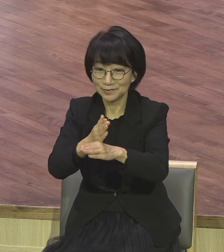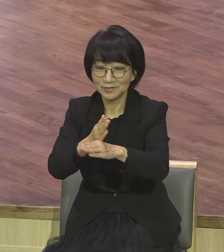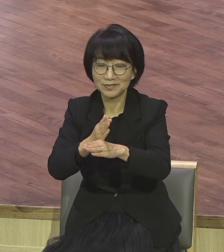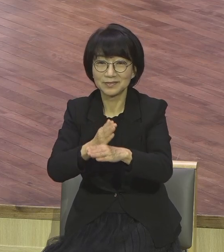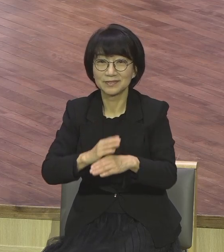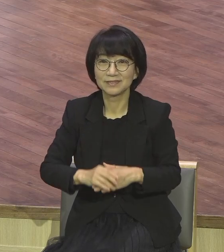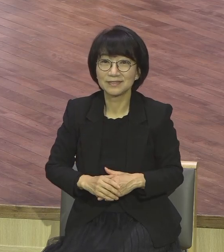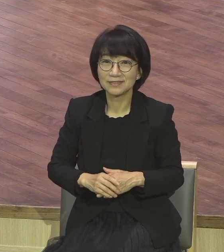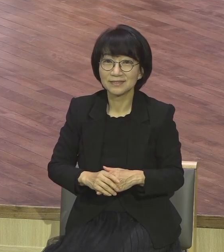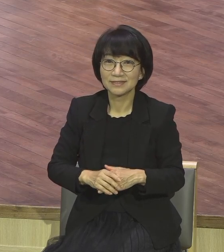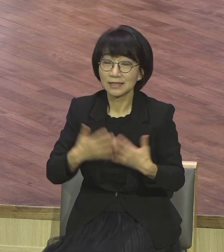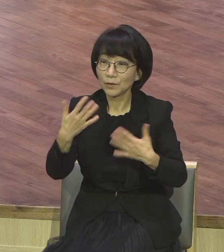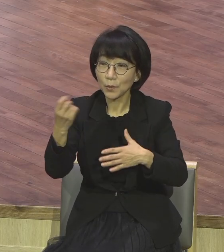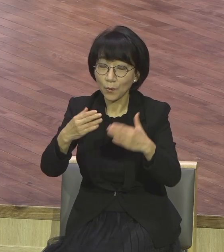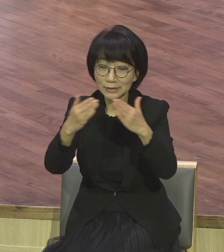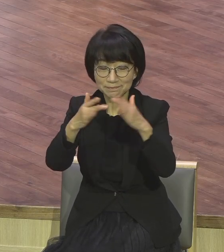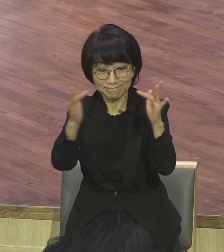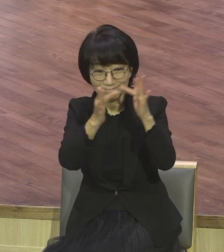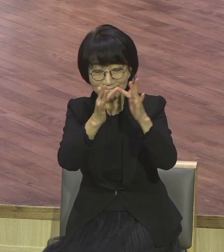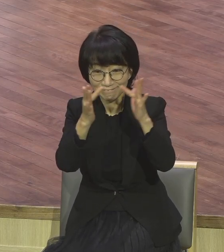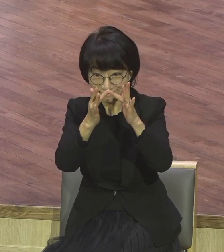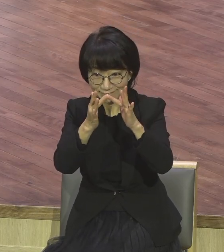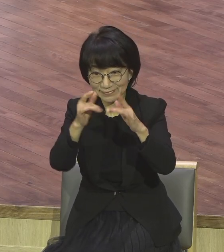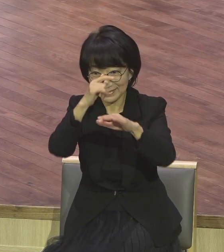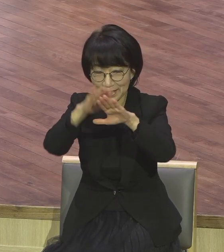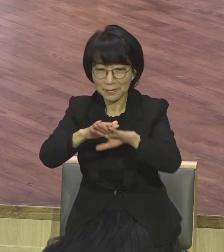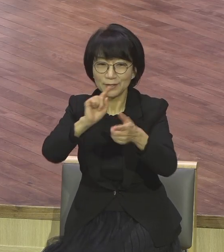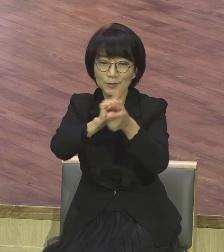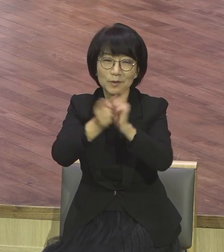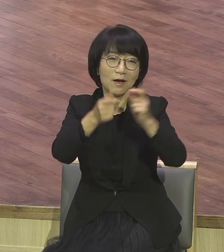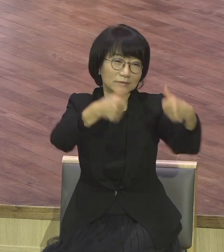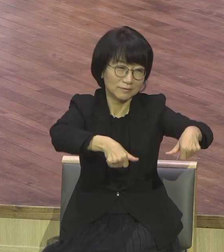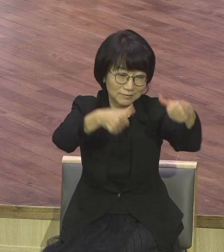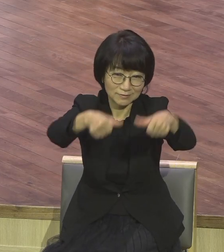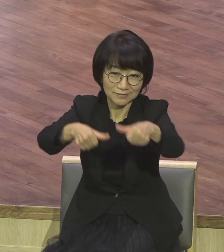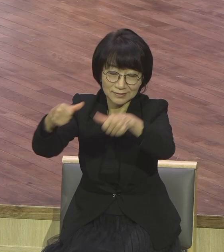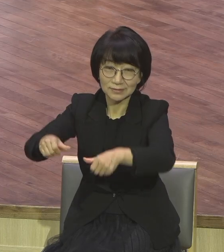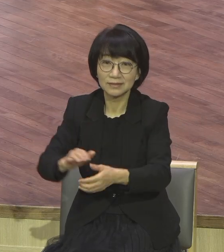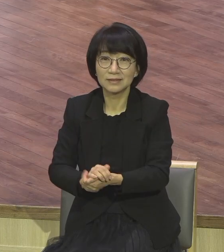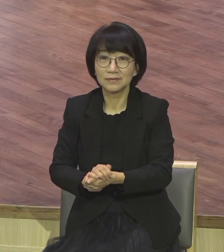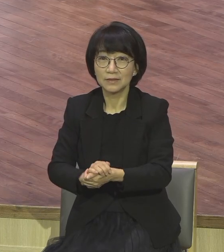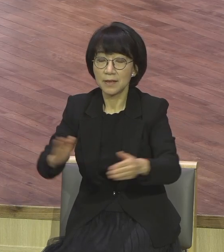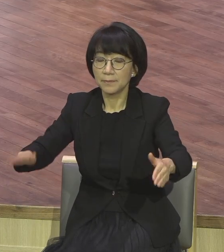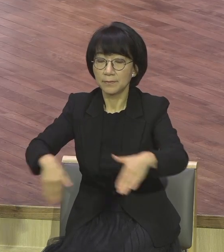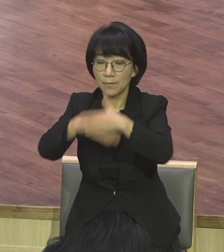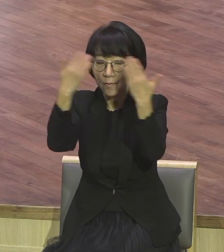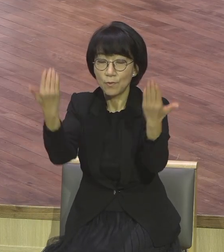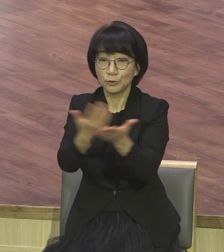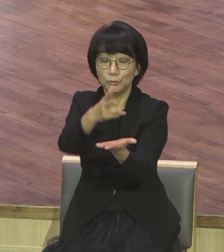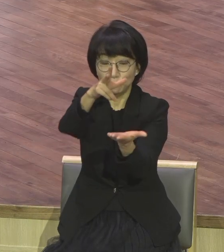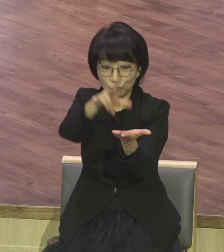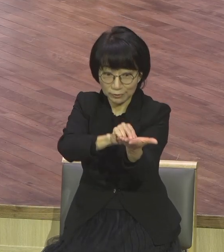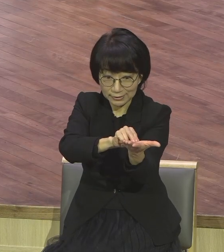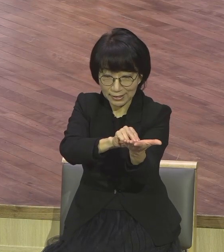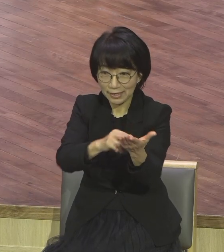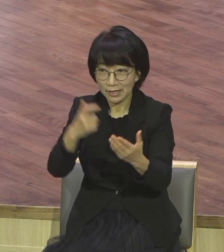온라인 예배들의 성도들 같이 서로 다 인사합시다. 모든 문제를 영적으로 해석합시다.